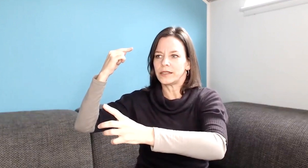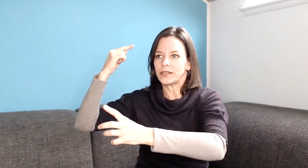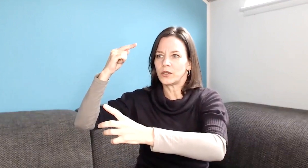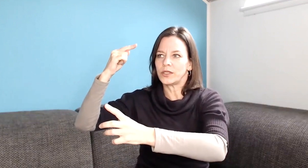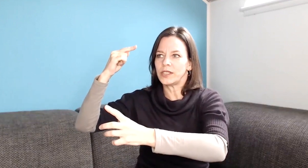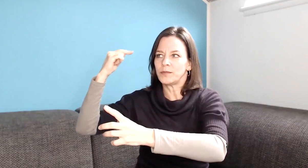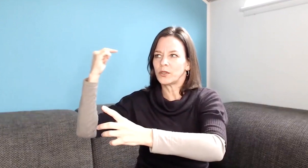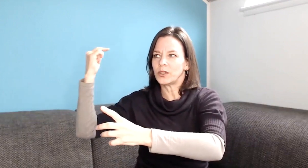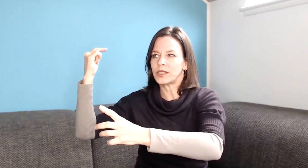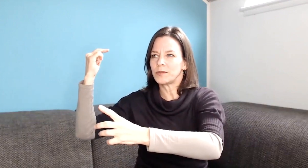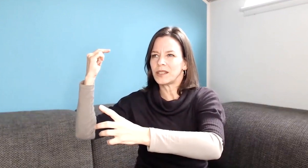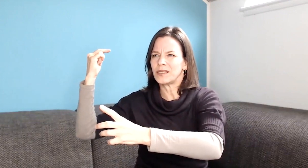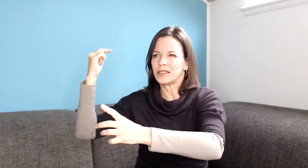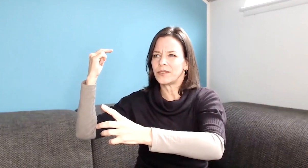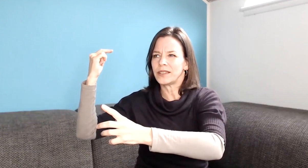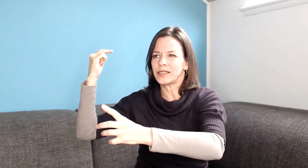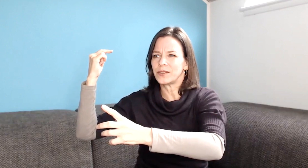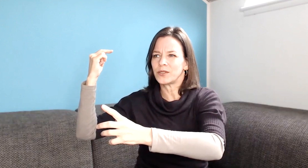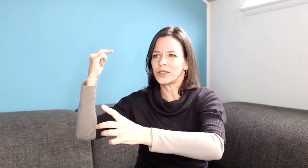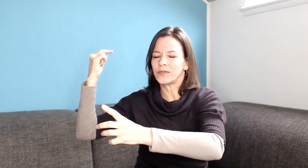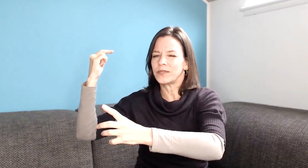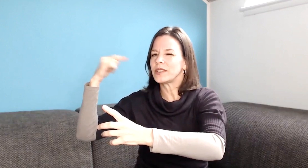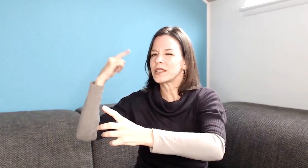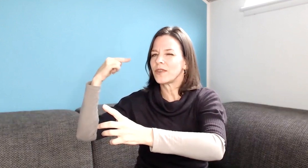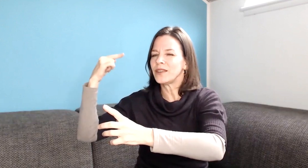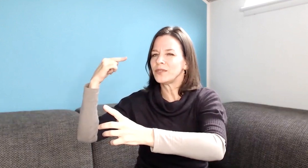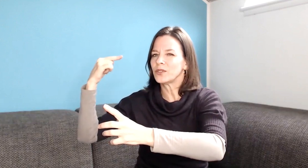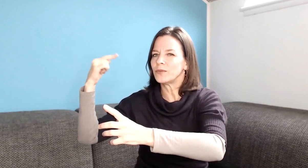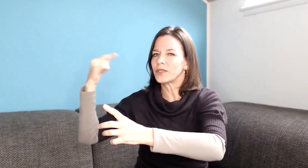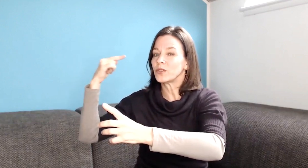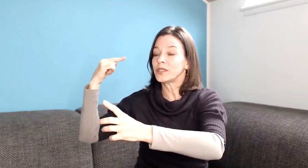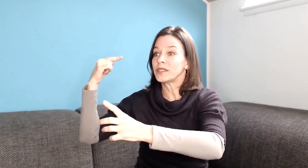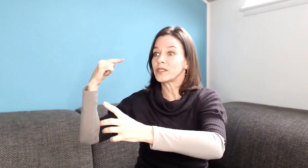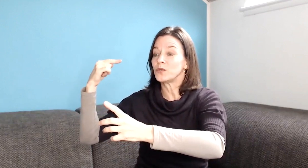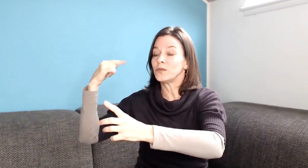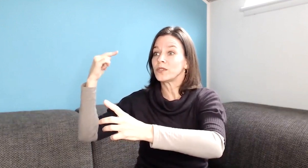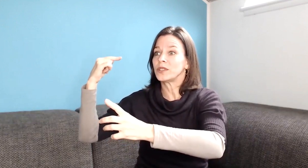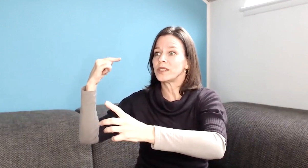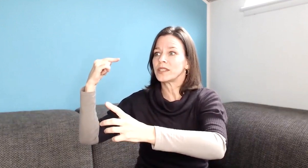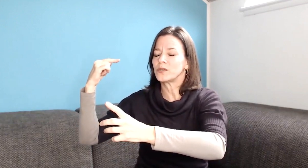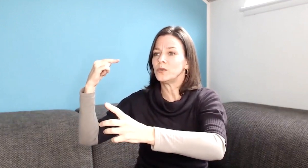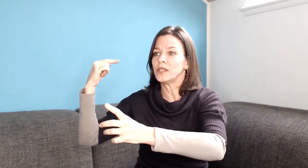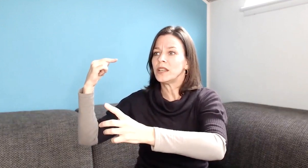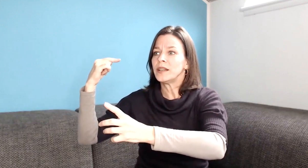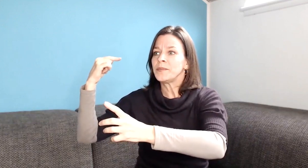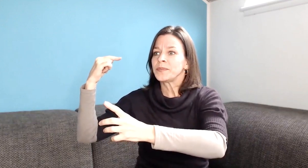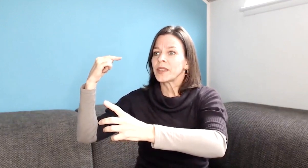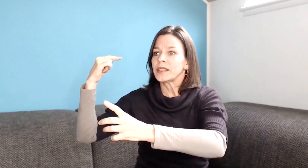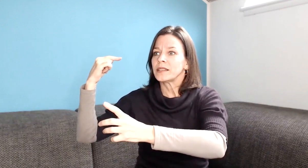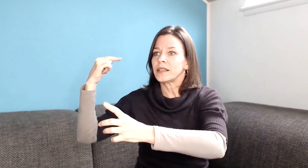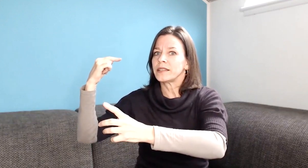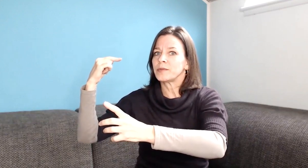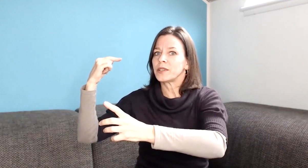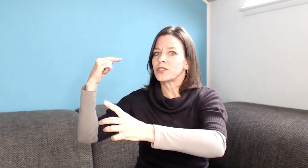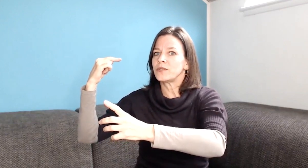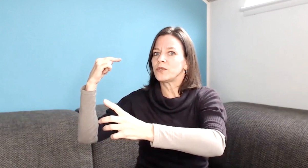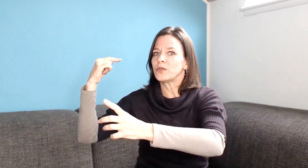jetzt könnte ich dies machen, könnte ich das machen, ich weiß nicht, was soll ich, wenn dieser Zweifel kommt, was soll ich denn jetzt tun, was soll ich denn jetzt tun, dass er erstmal da steht wie so